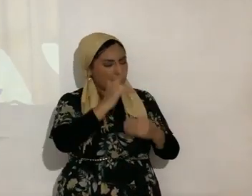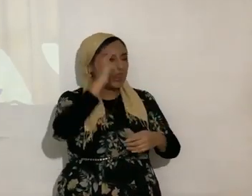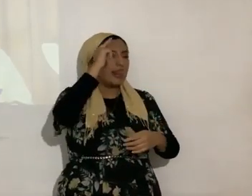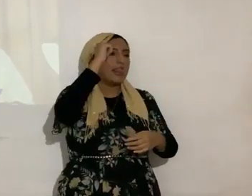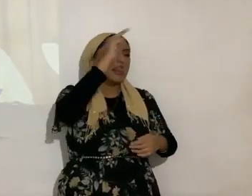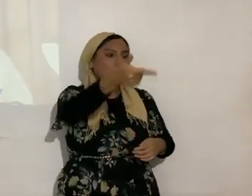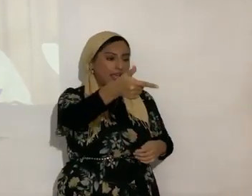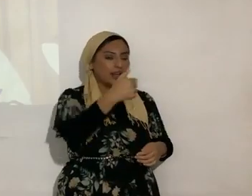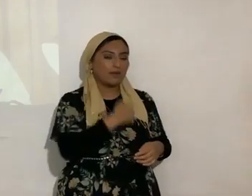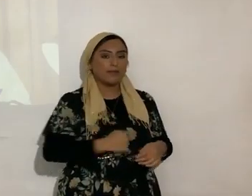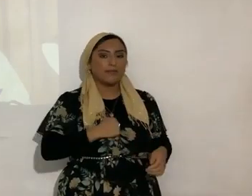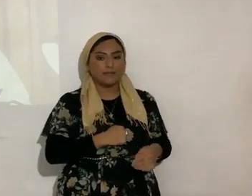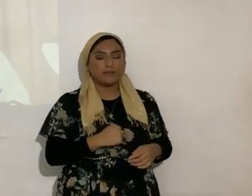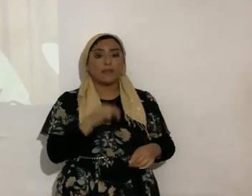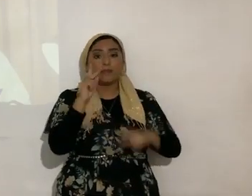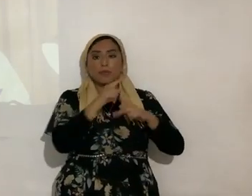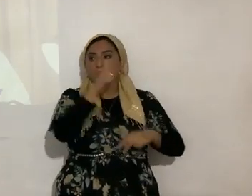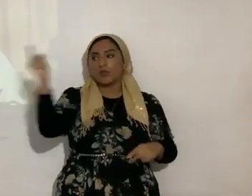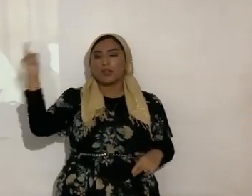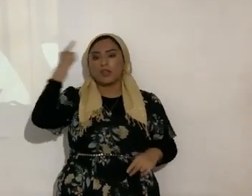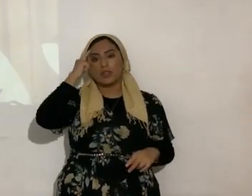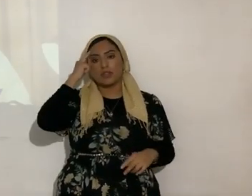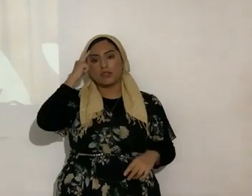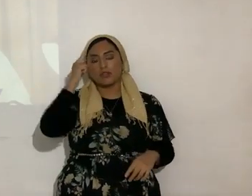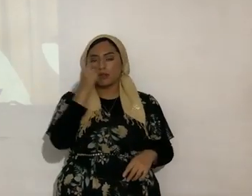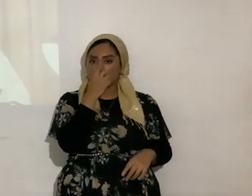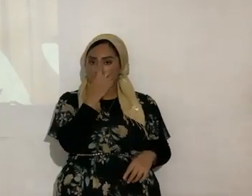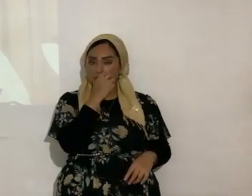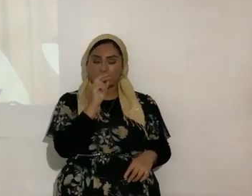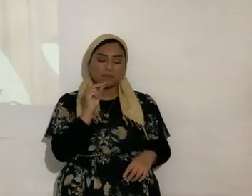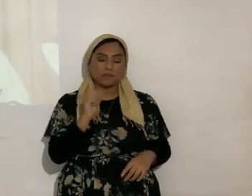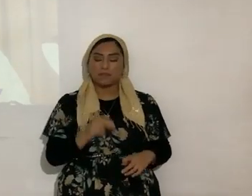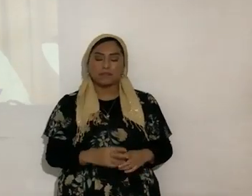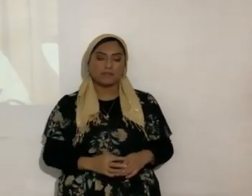porque eso cree la gente, que se va al cielo, pero no. Ahora,